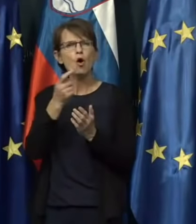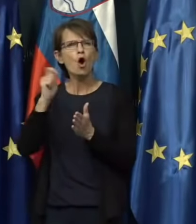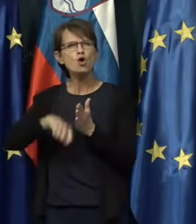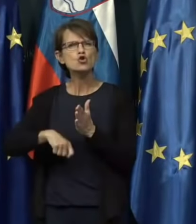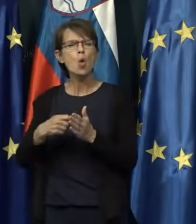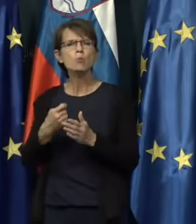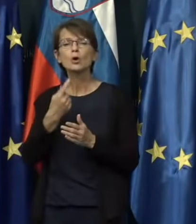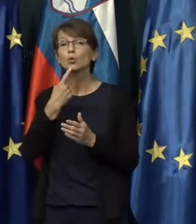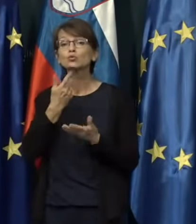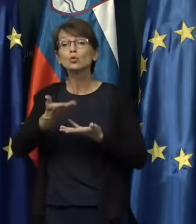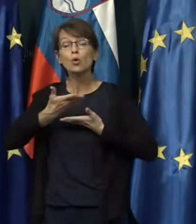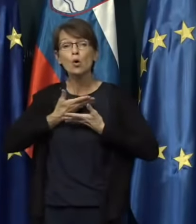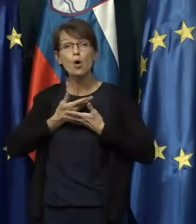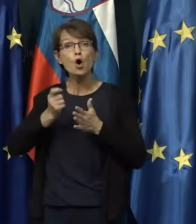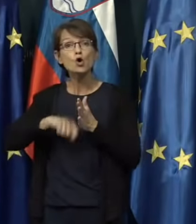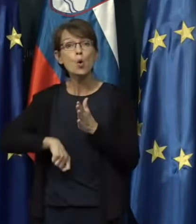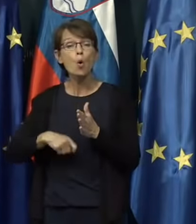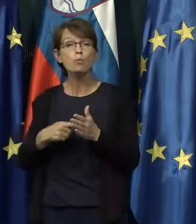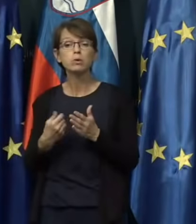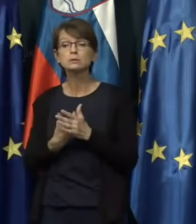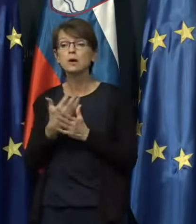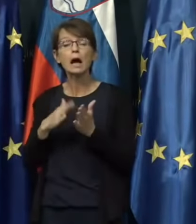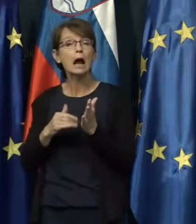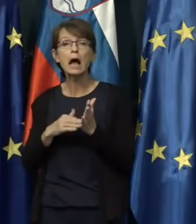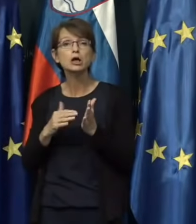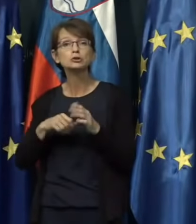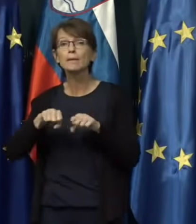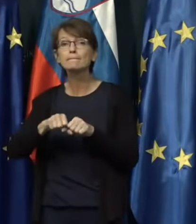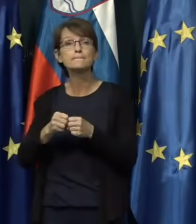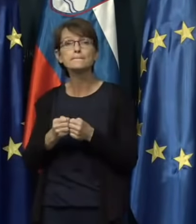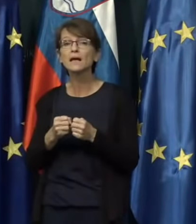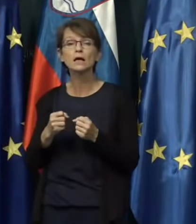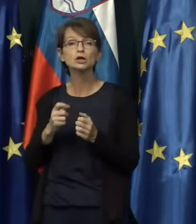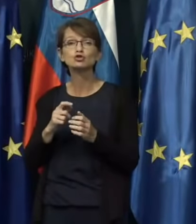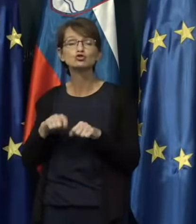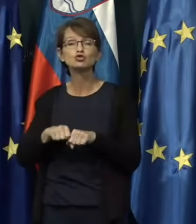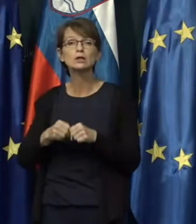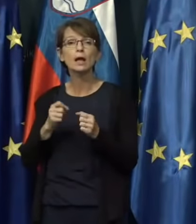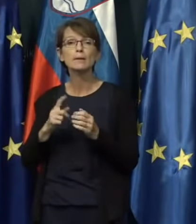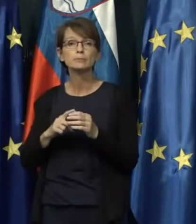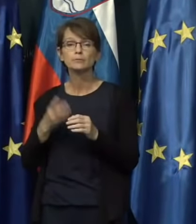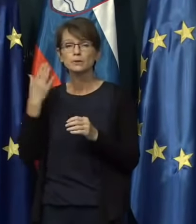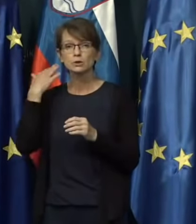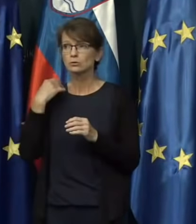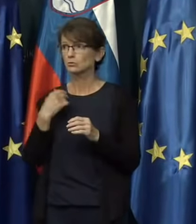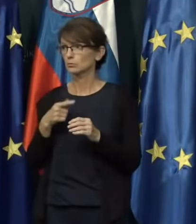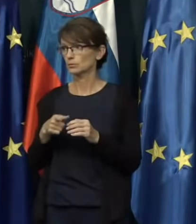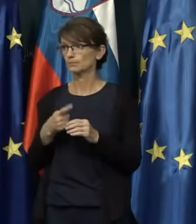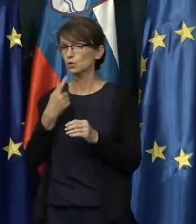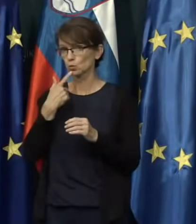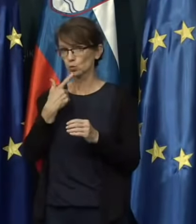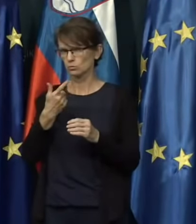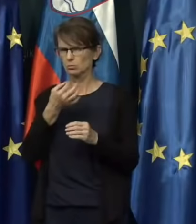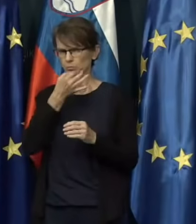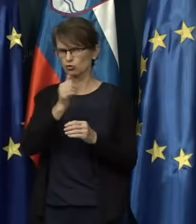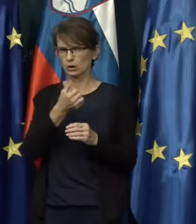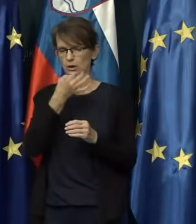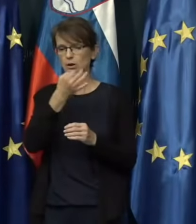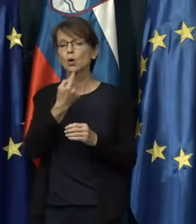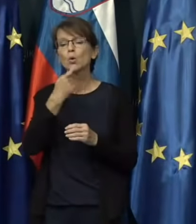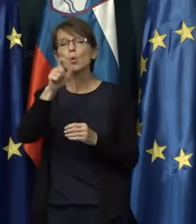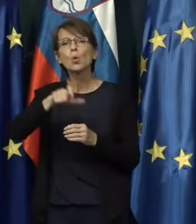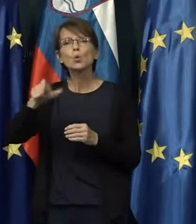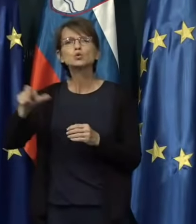kdo so bili prejemniki, za kakšne prekrške je pravzaprav šlo? Kdo so bili? Prejemniki teh globe, kdo so bili